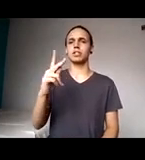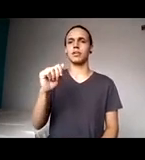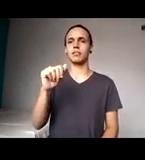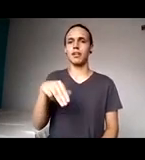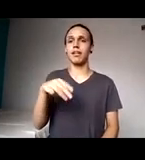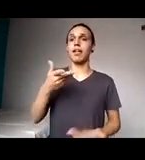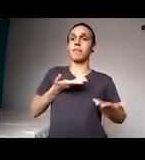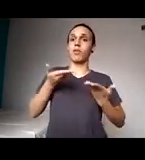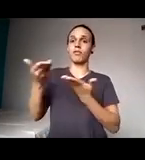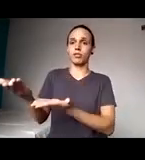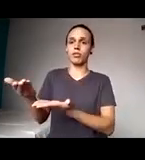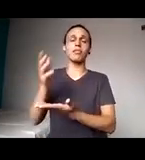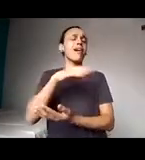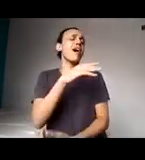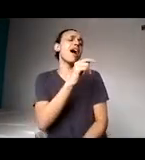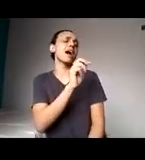Armandinho, Armandinho.